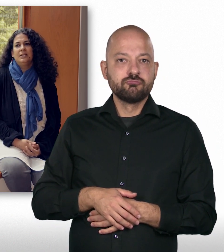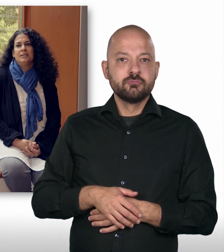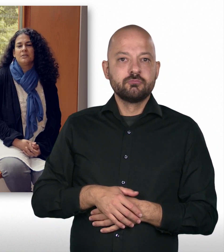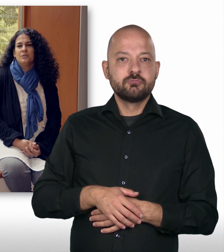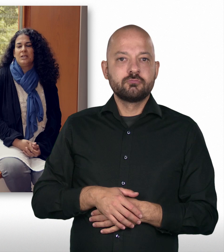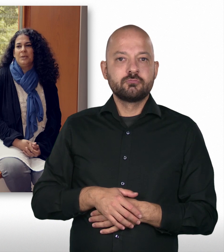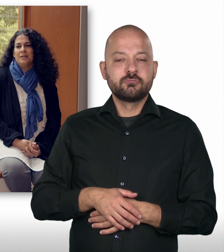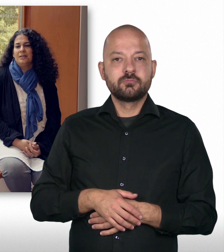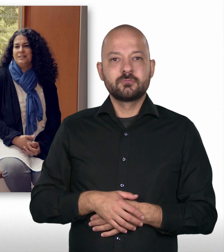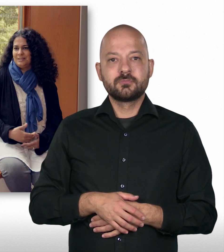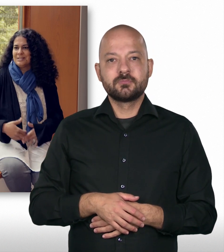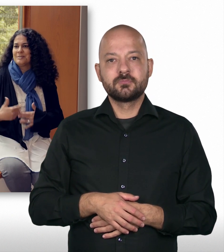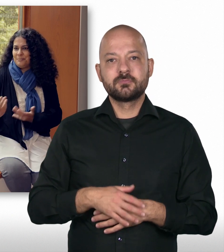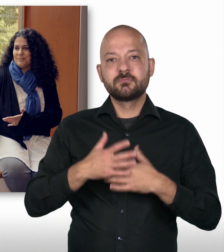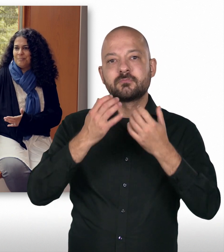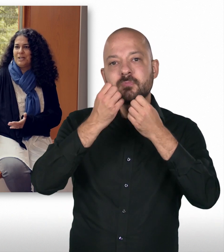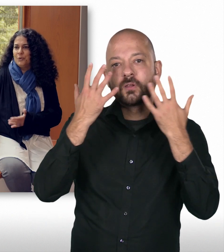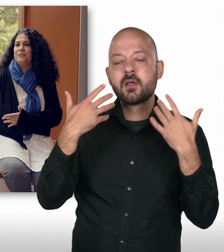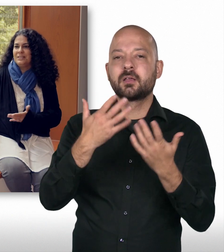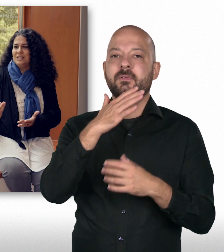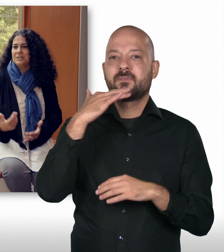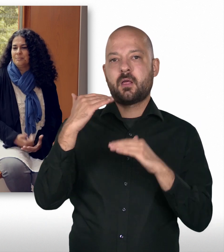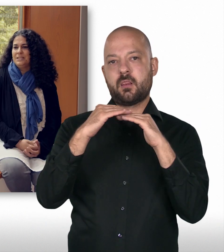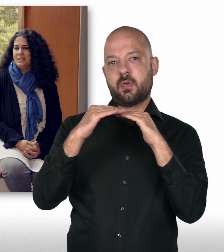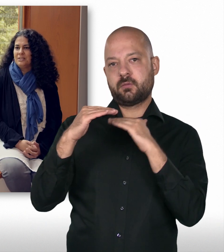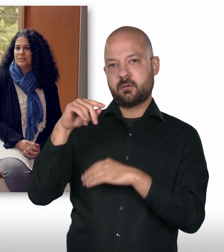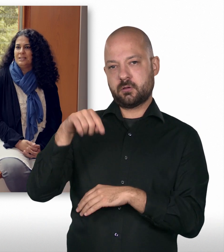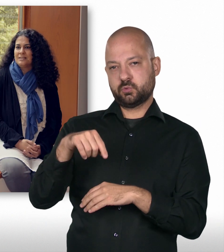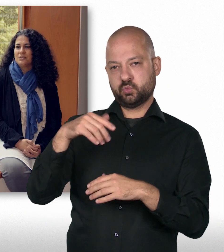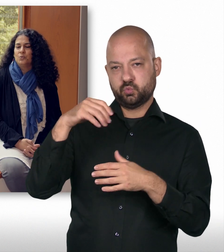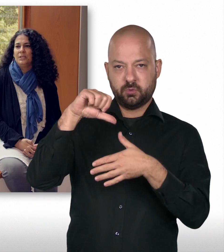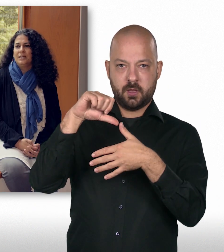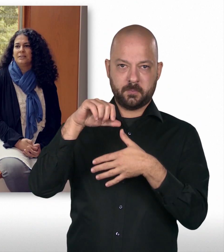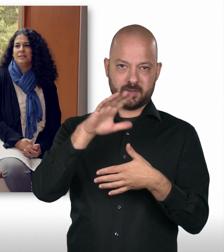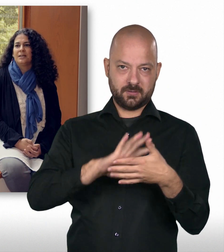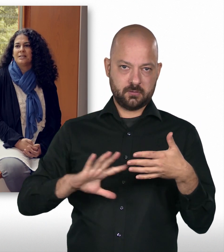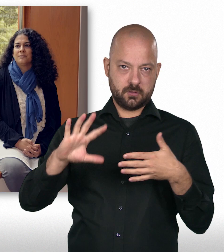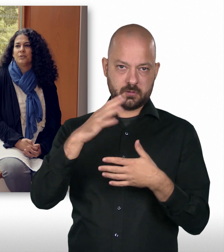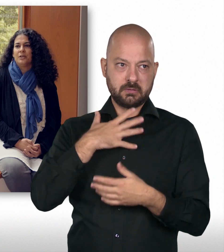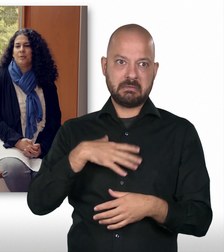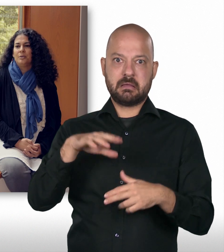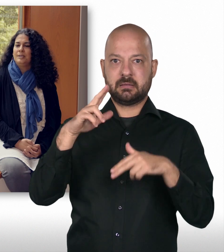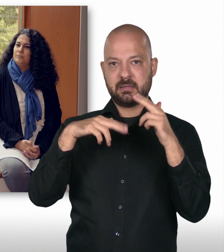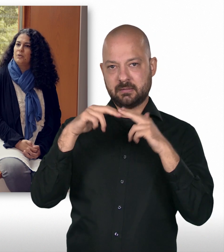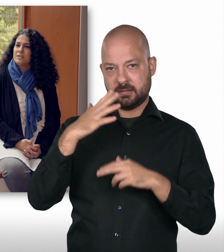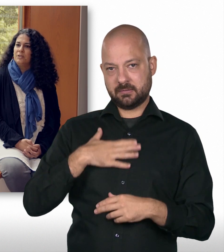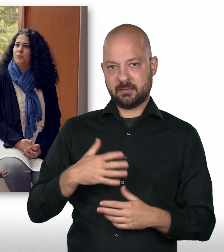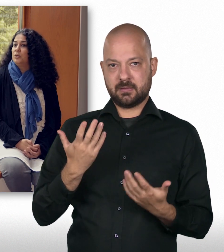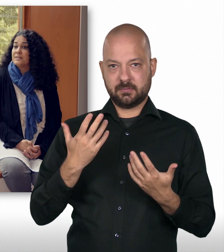Länder in Südamerika, die ich das machen würde, wenn ich nicht mit einem Teenager in den letzten Schuljahren. hinreisen würde, aber Singapur oder